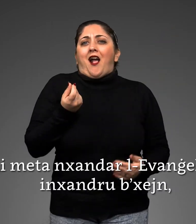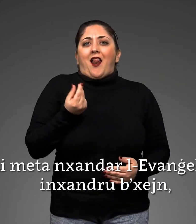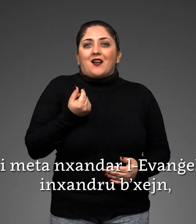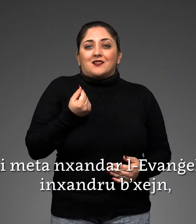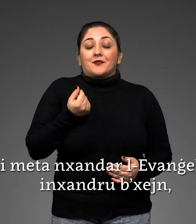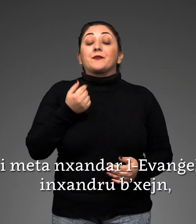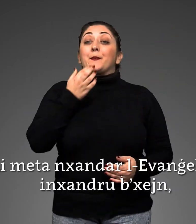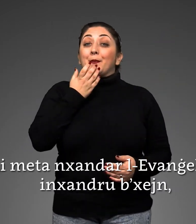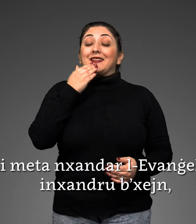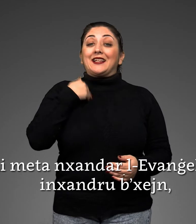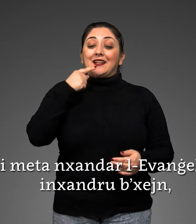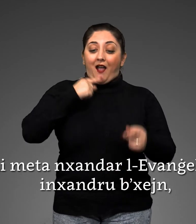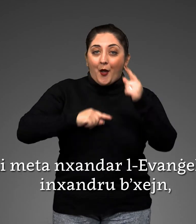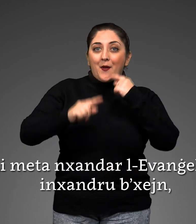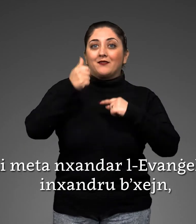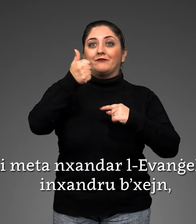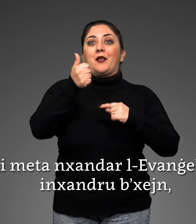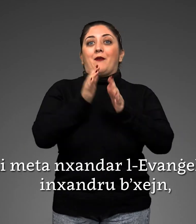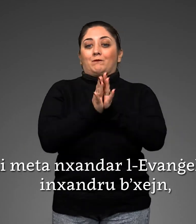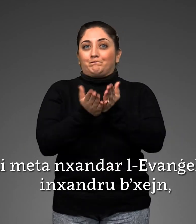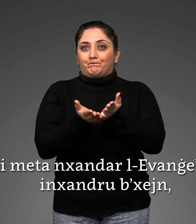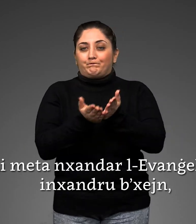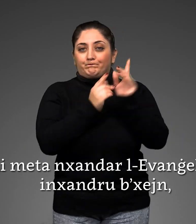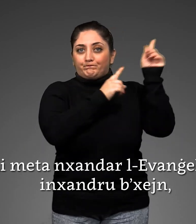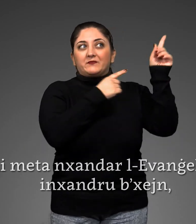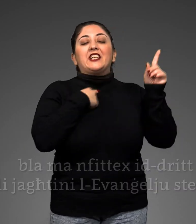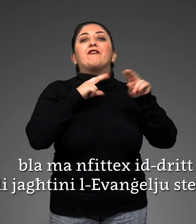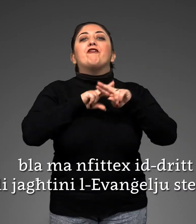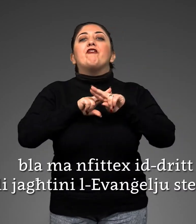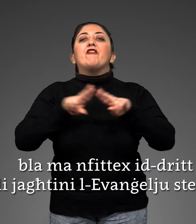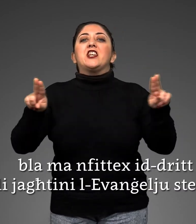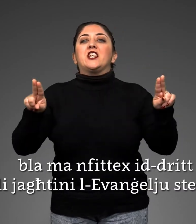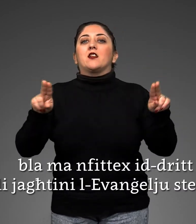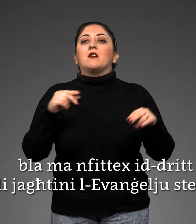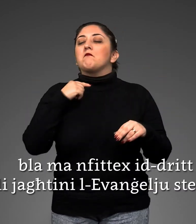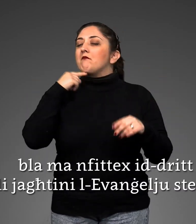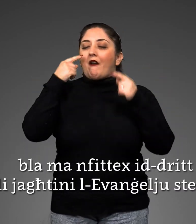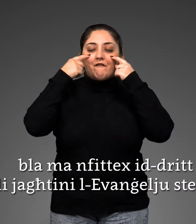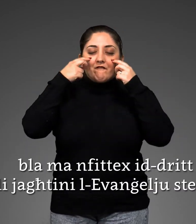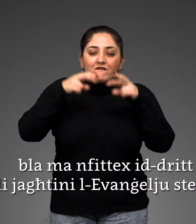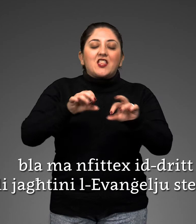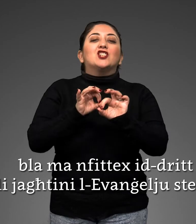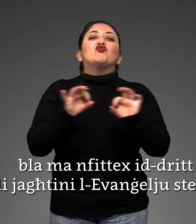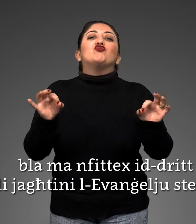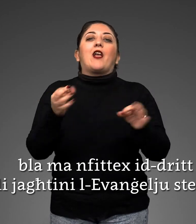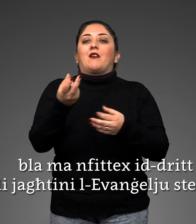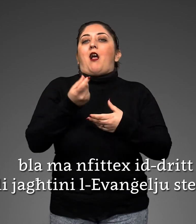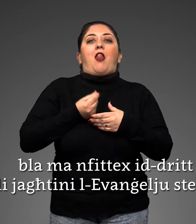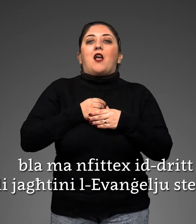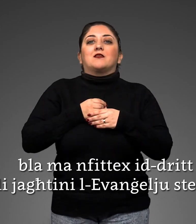Li metan xandar l-evanġelju in xandru bxen blamman fittex iddrit li jattini l-evanġelju stess.